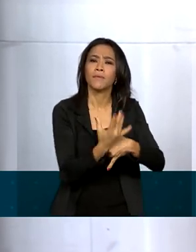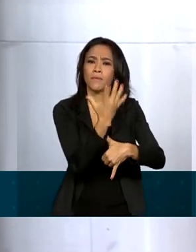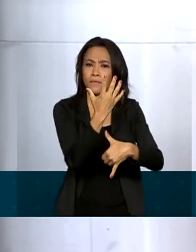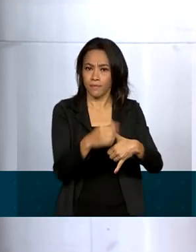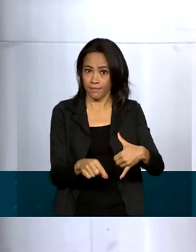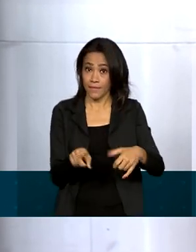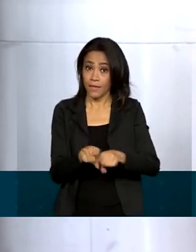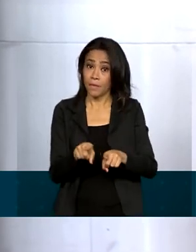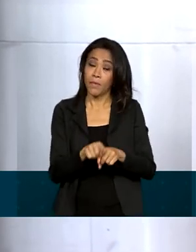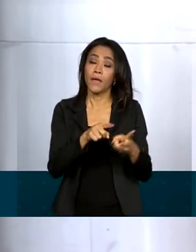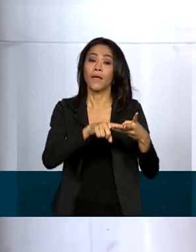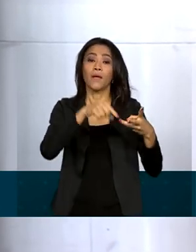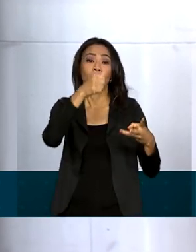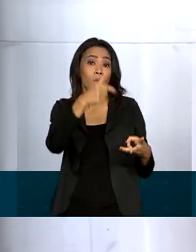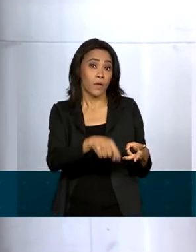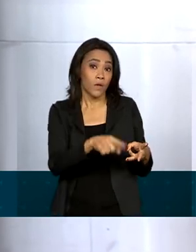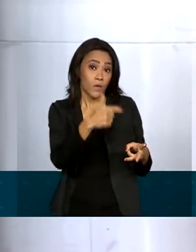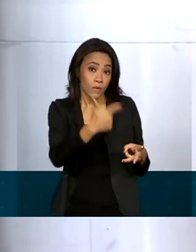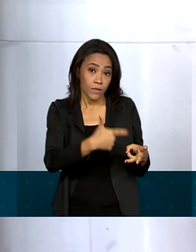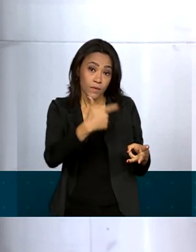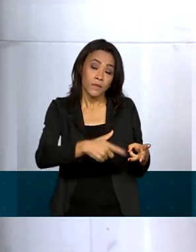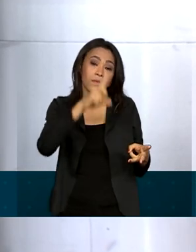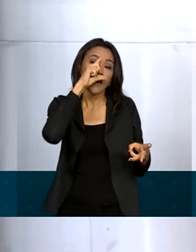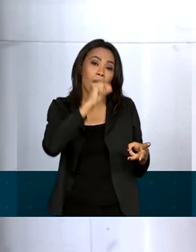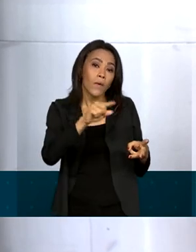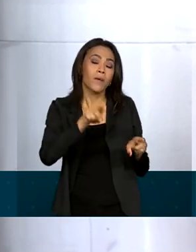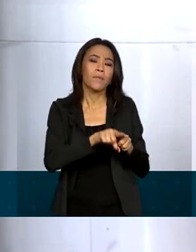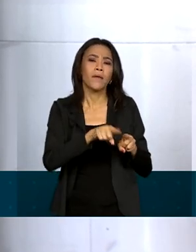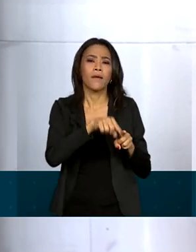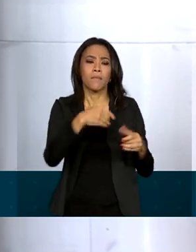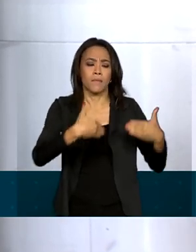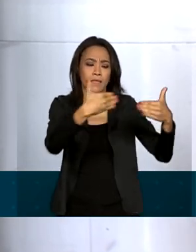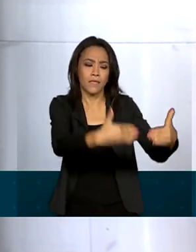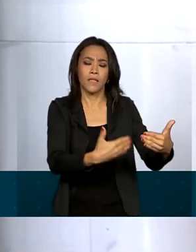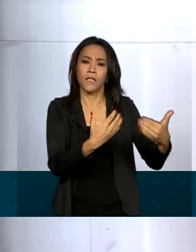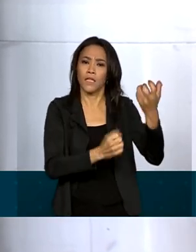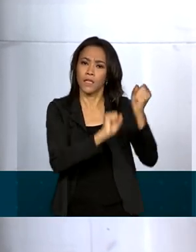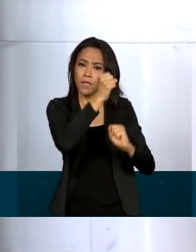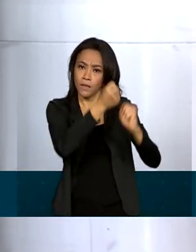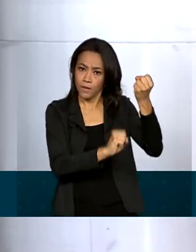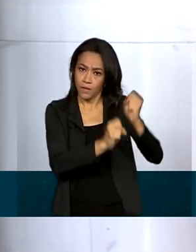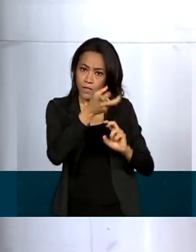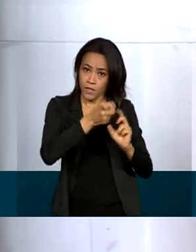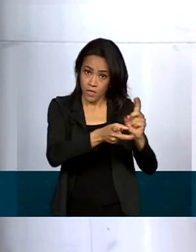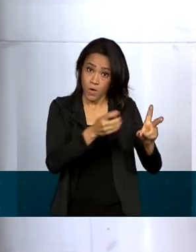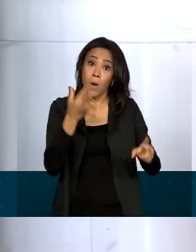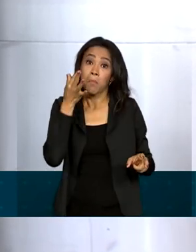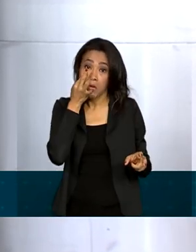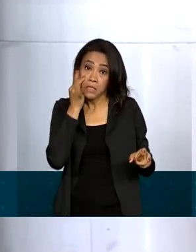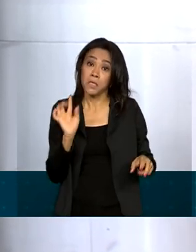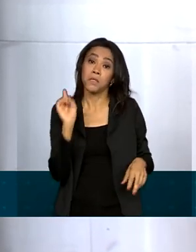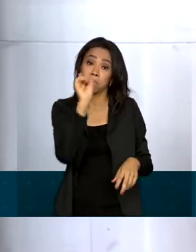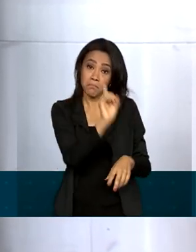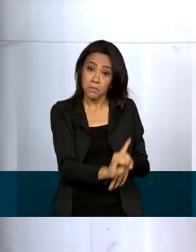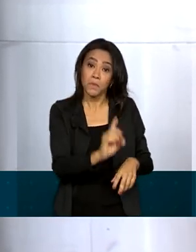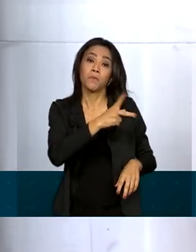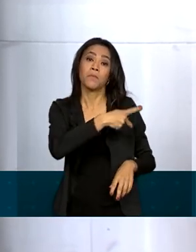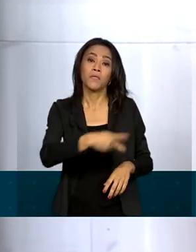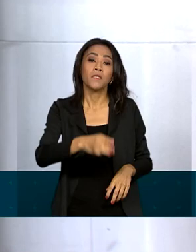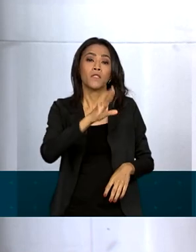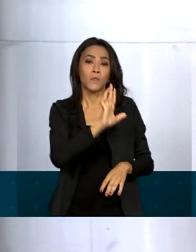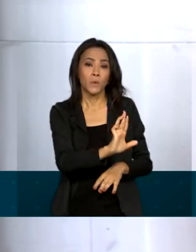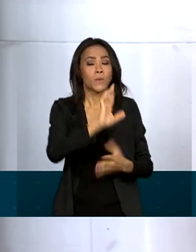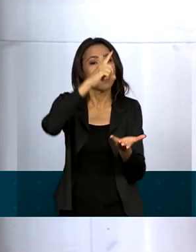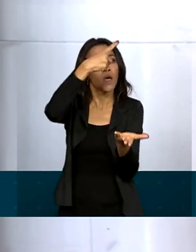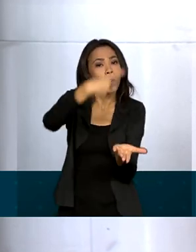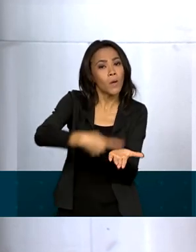Geraldo Alckmin que assume a pasta da Indústria e Comércio com a presença do presidente Lula. Essa solenidade está